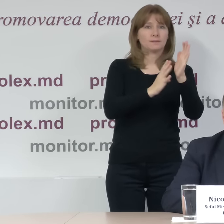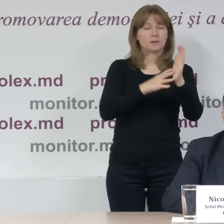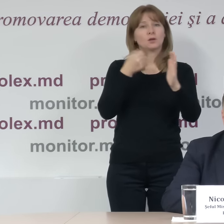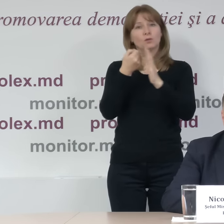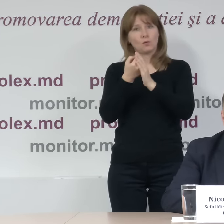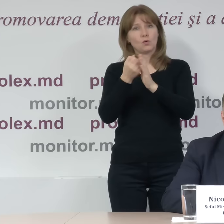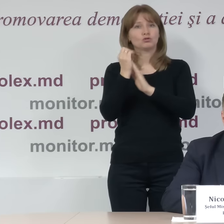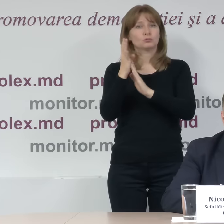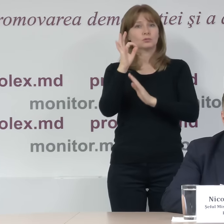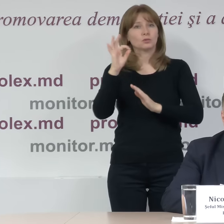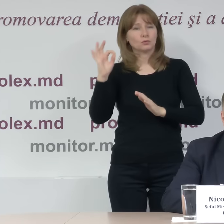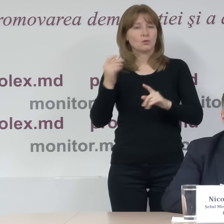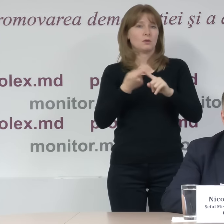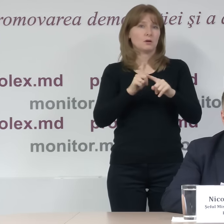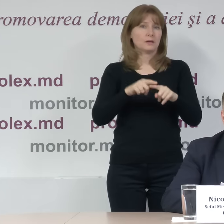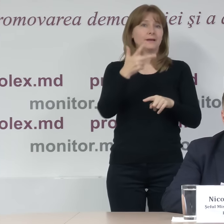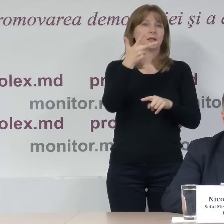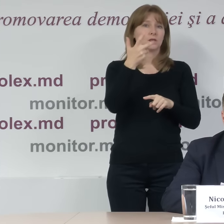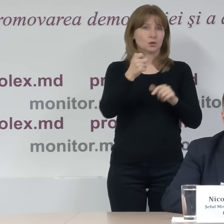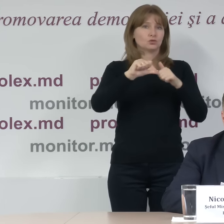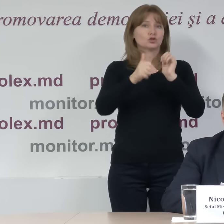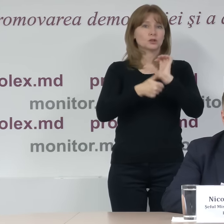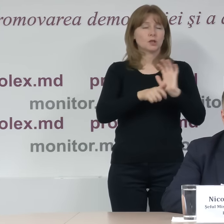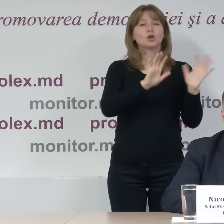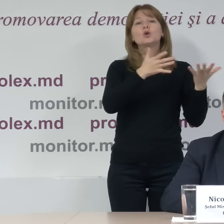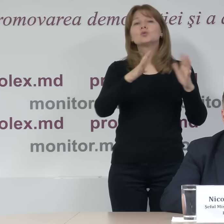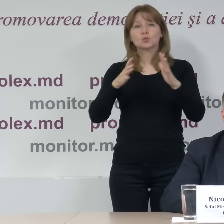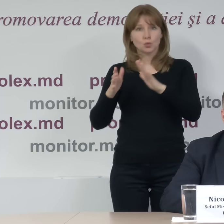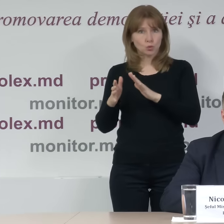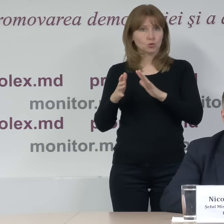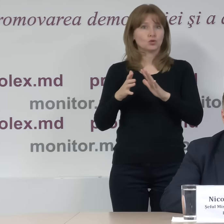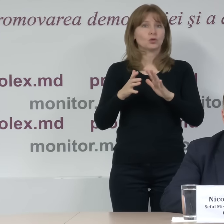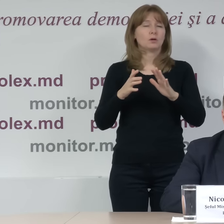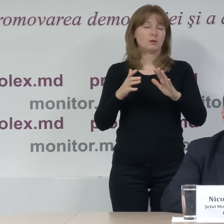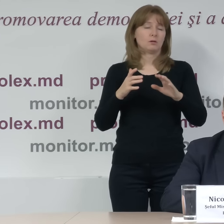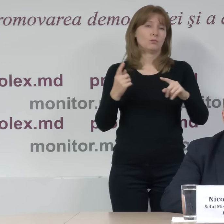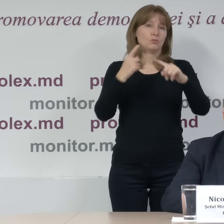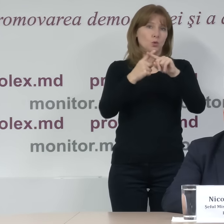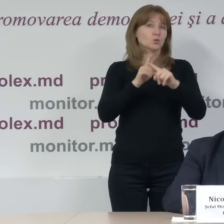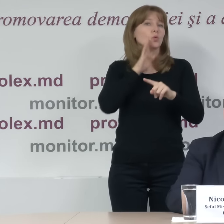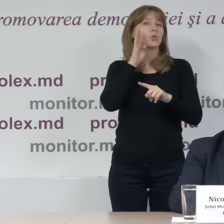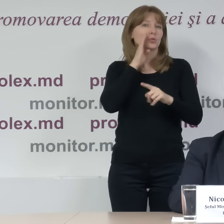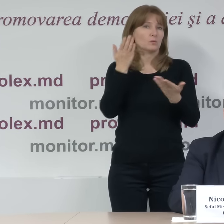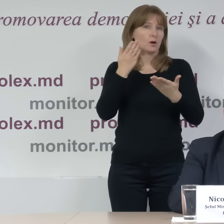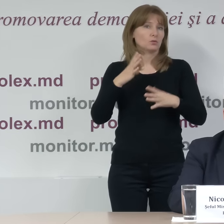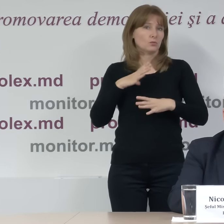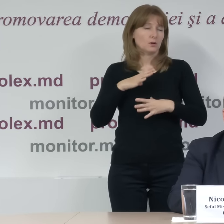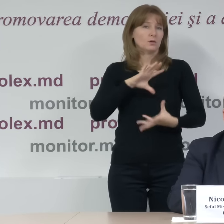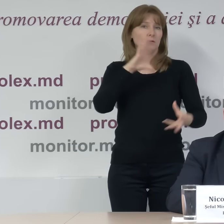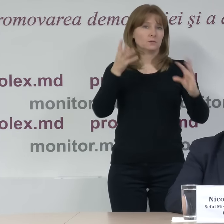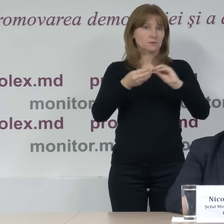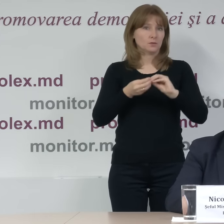vorbind despre 316 incidente confirmate, care se adaugă celor de dimineață. Acestea au fost